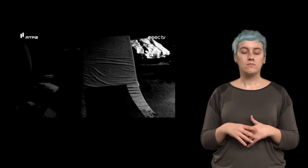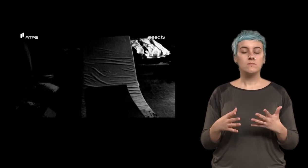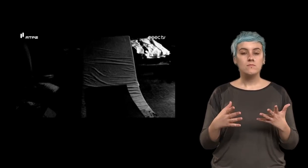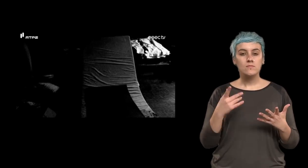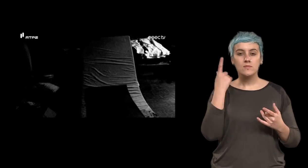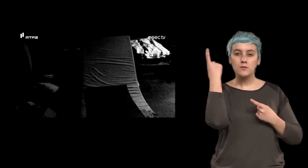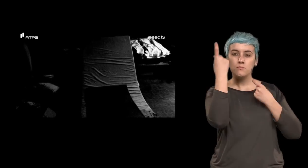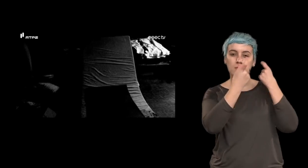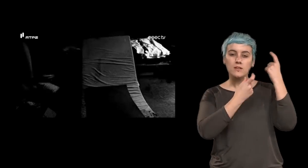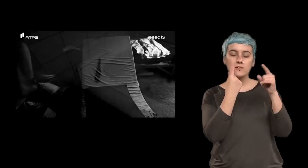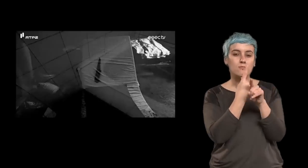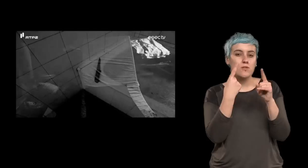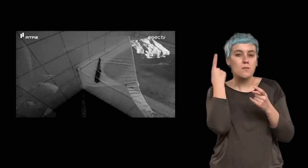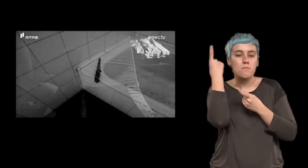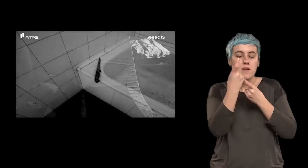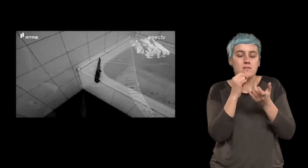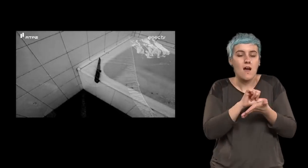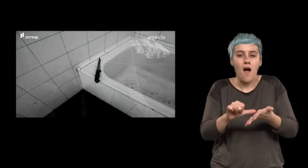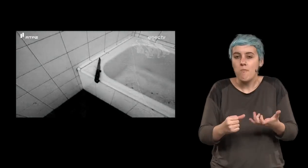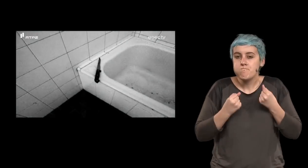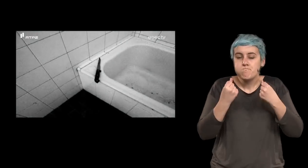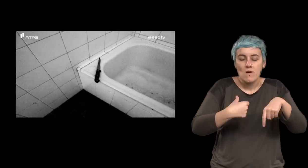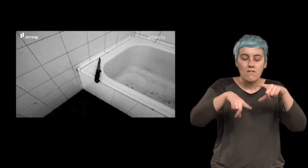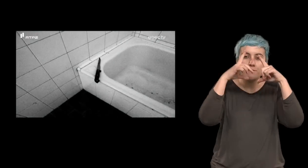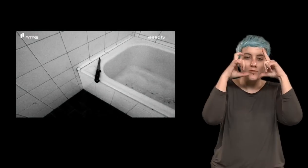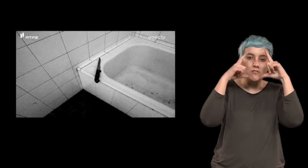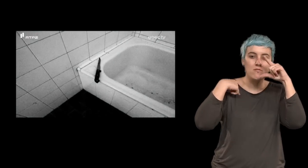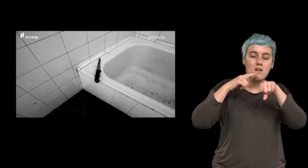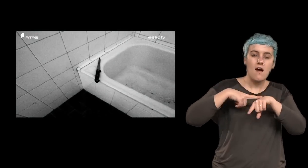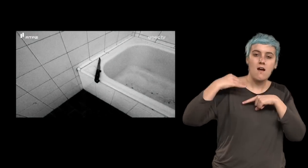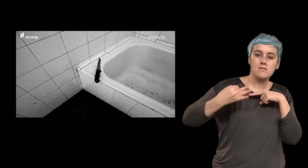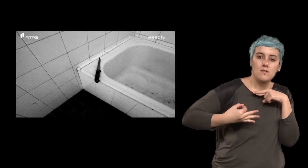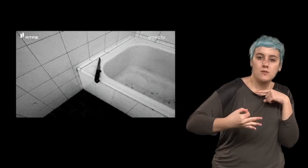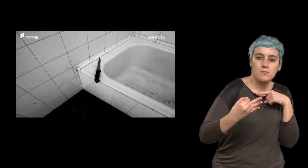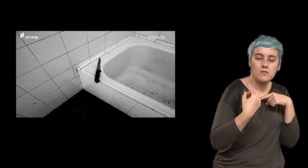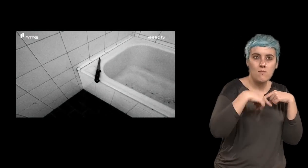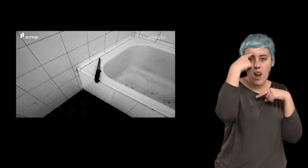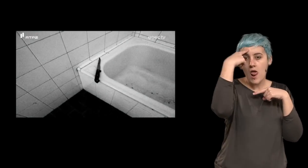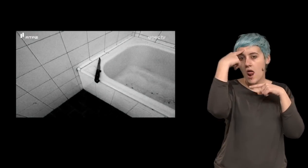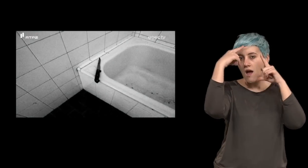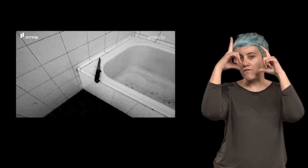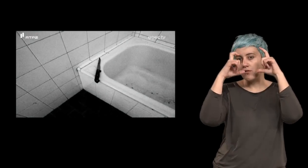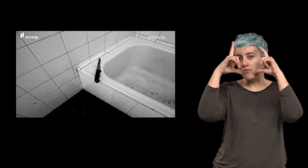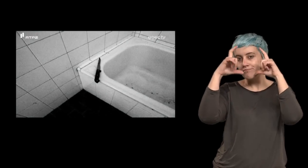E penso porque não consigo deixar de pensar na fotografia todo o tempo, a fotografia.